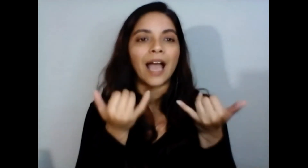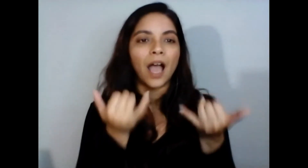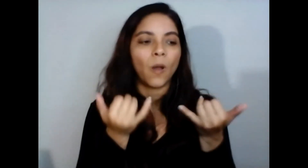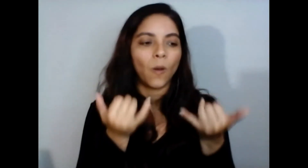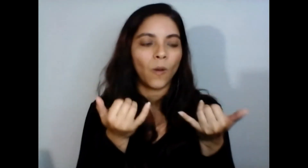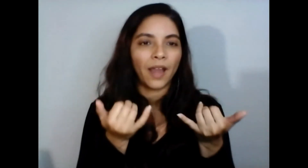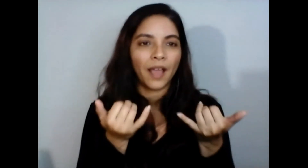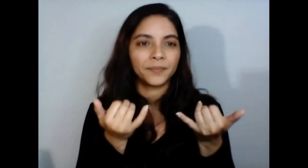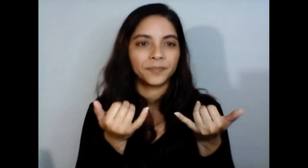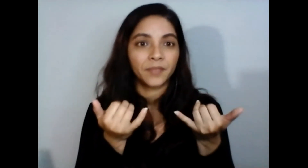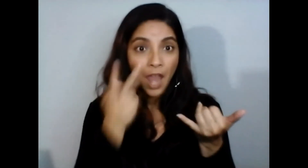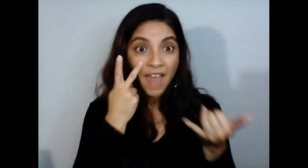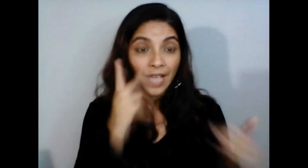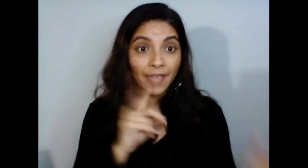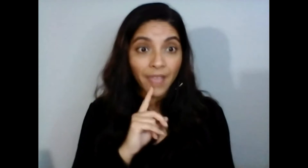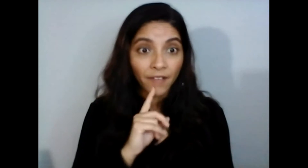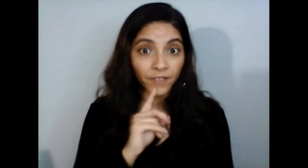ahora ven a Daphne